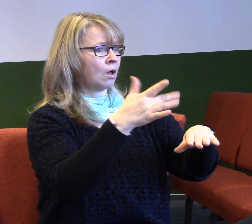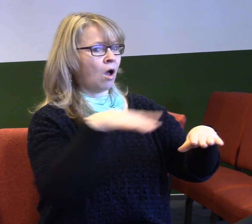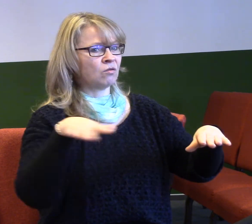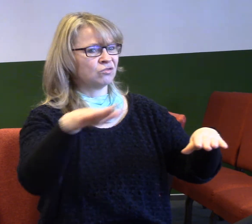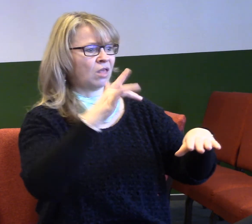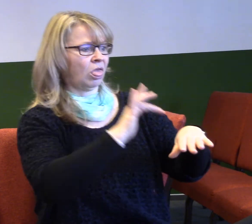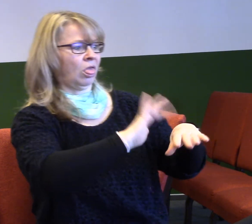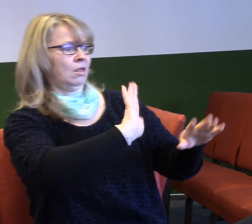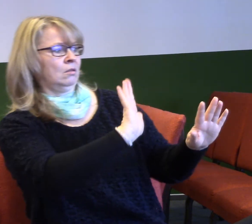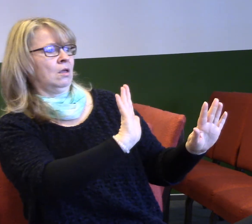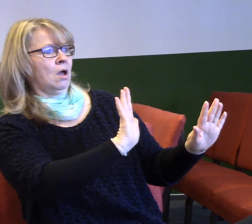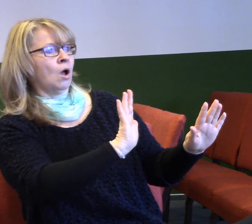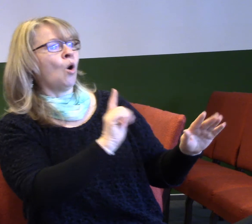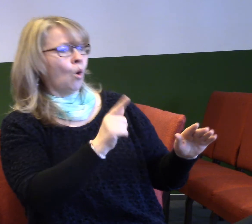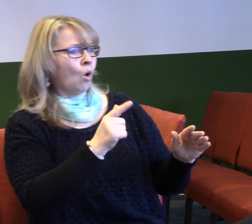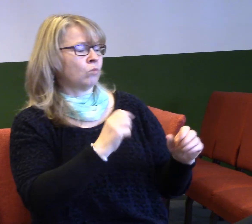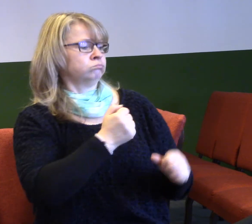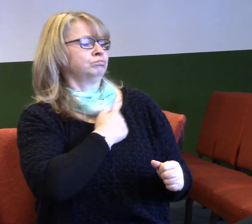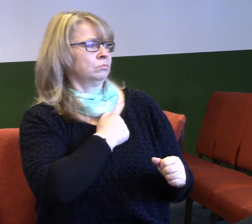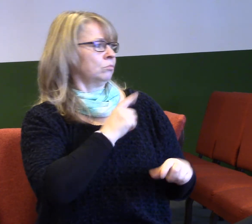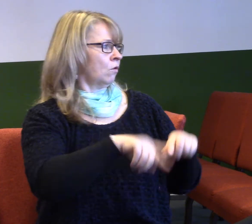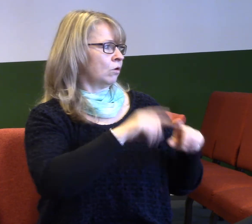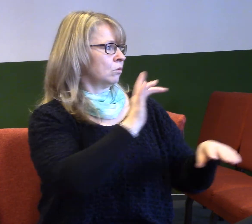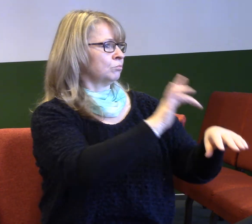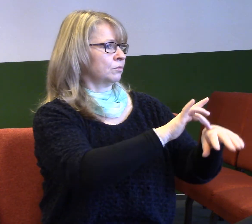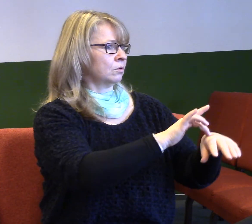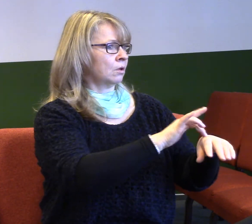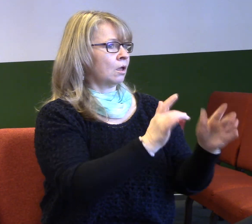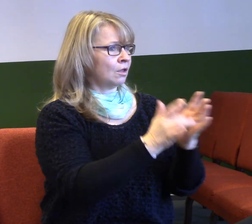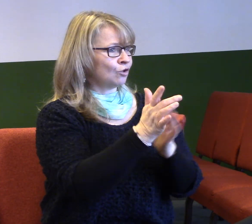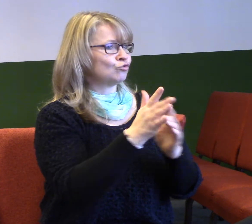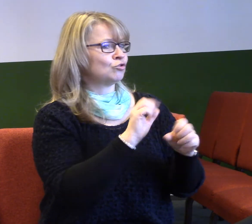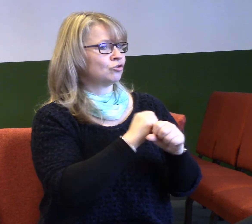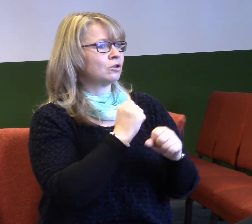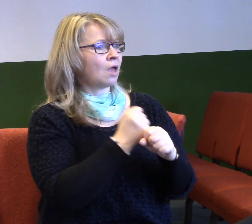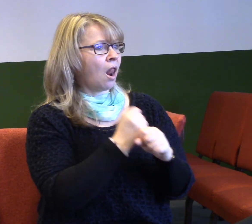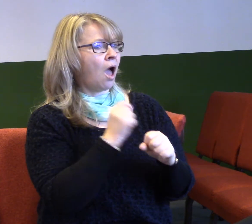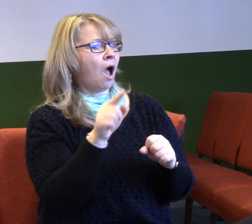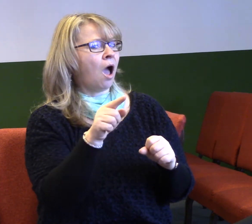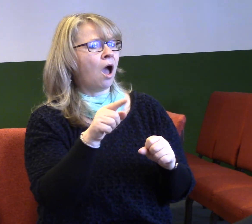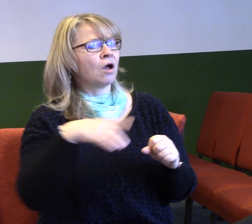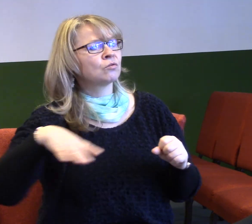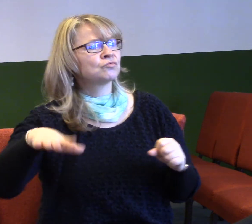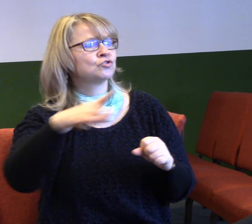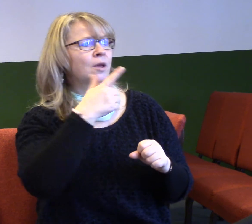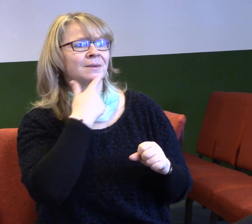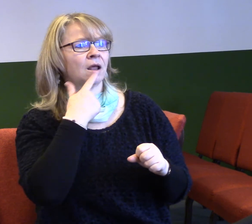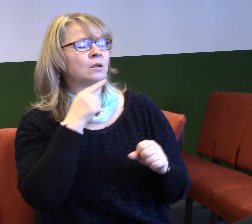nakažlivá nemoc. A dělal spoustu takovýchhle věcí. Stejně tak, když se dívali na Jana, který příšel, to byl bratranec